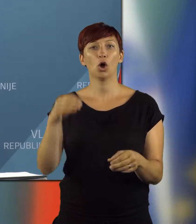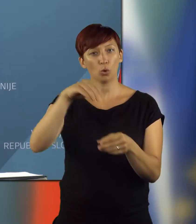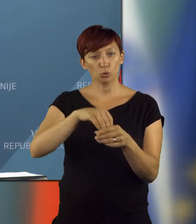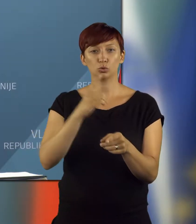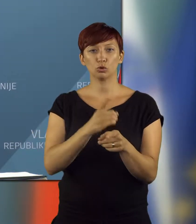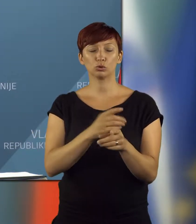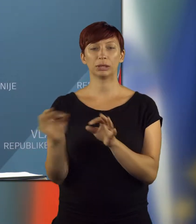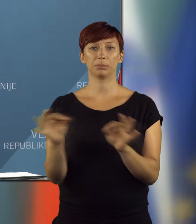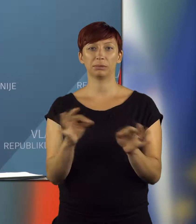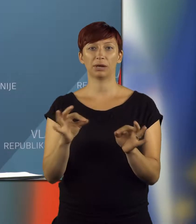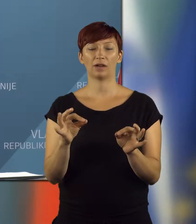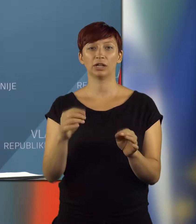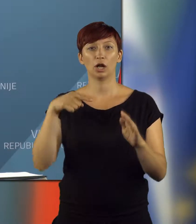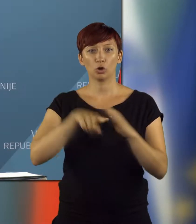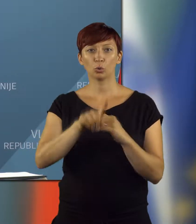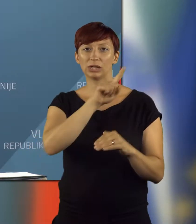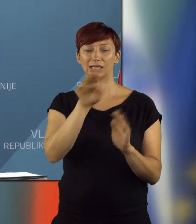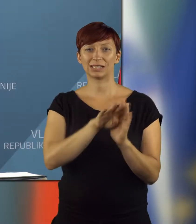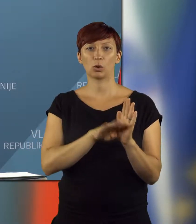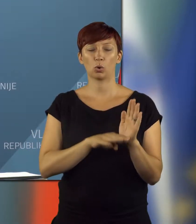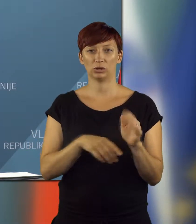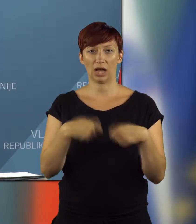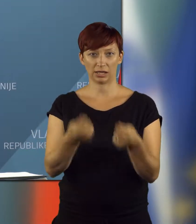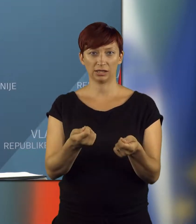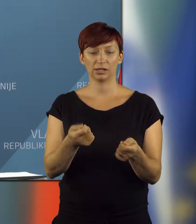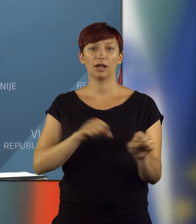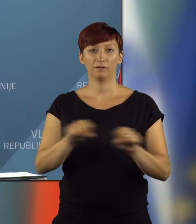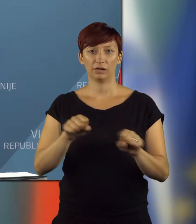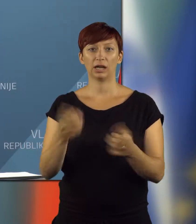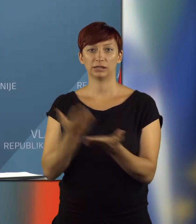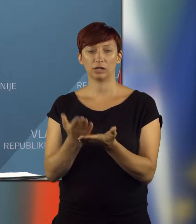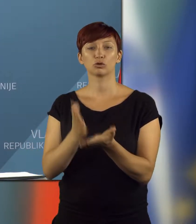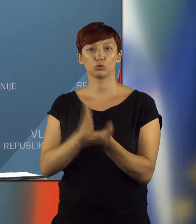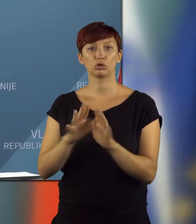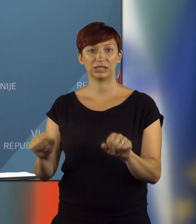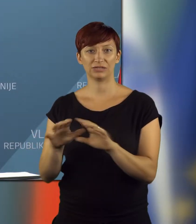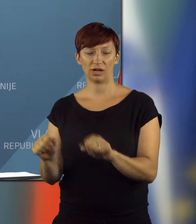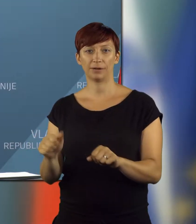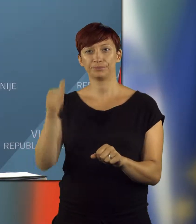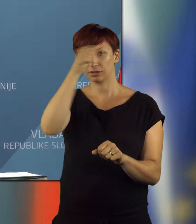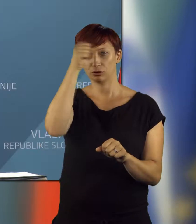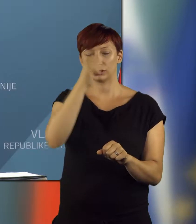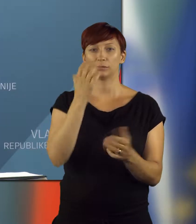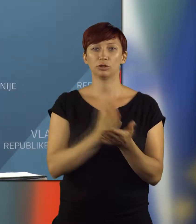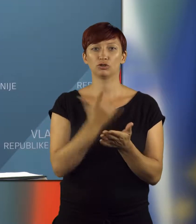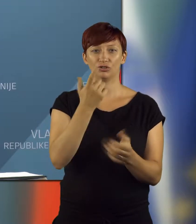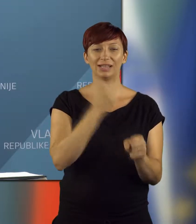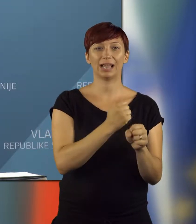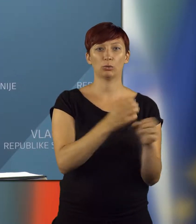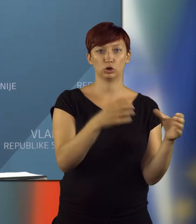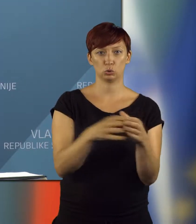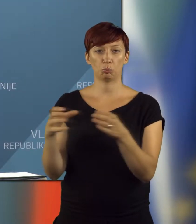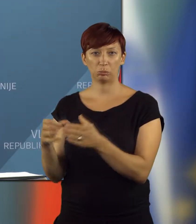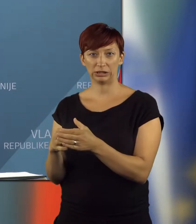vključno za pripravo notranja zakonodaje in dejansko vlada tudi to izvaja. Imenovani sta bili že dve